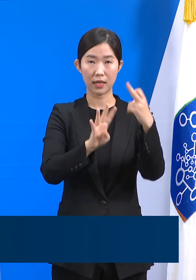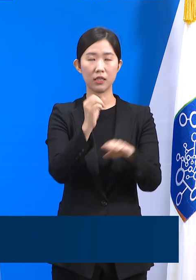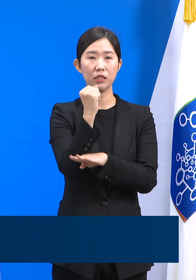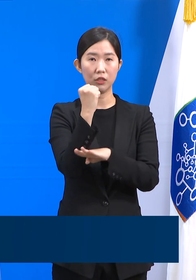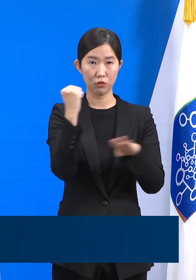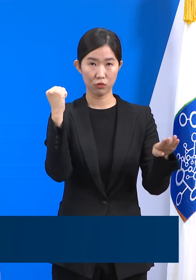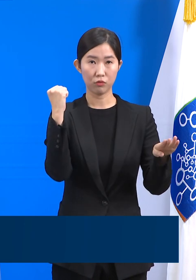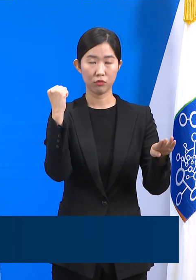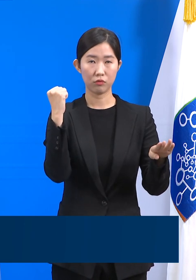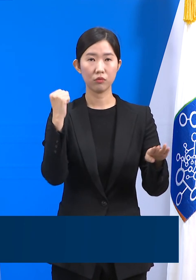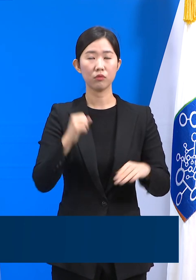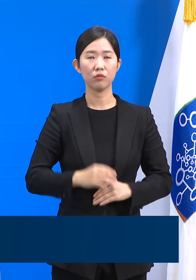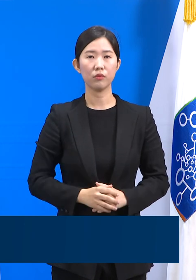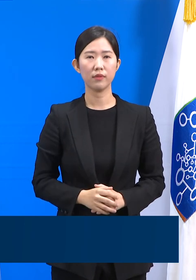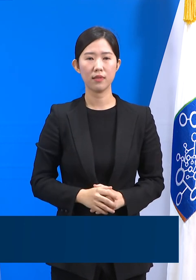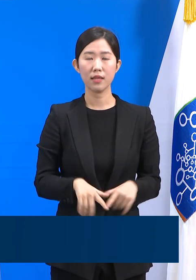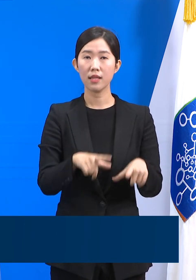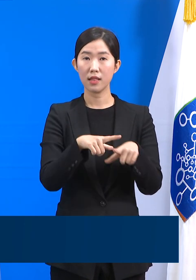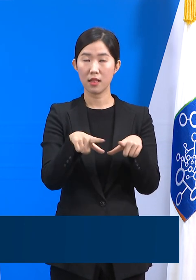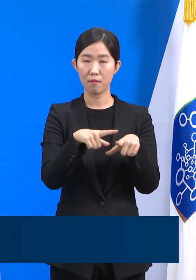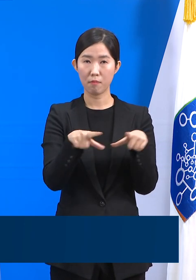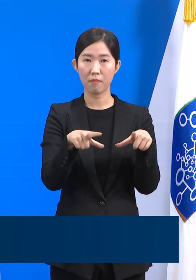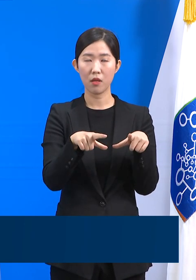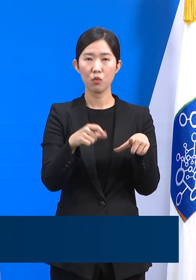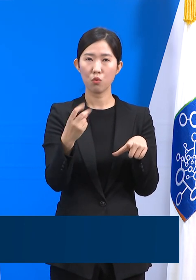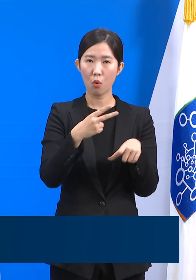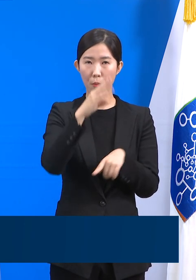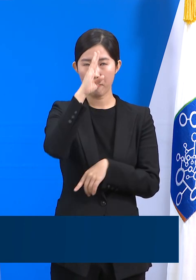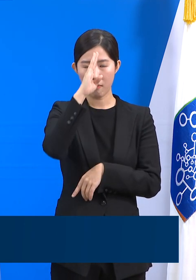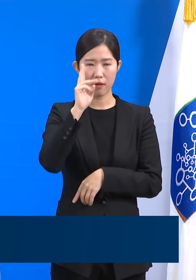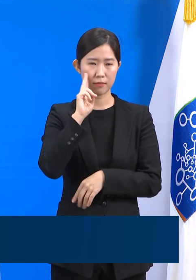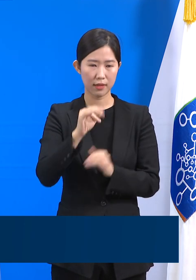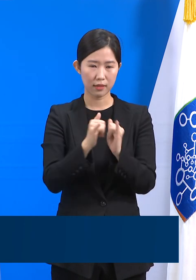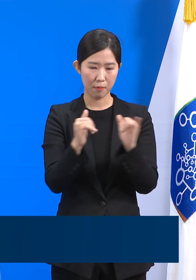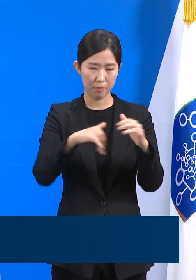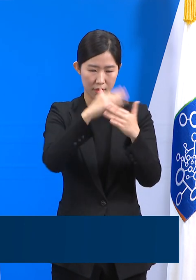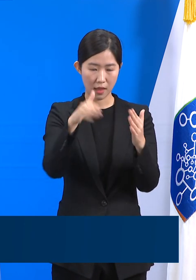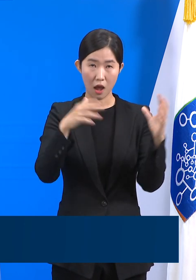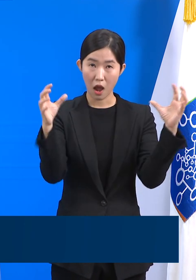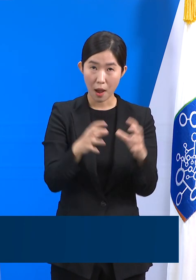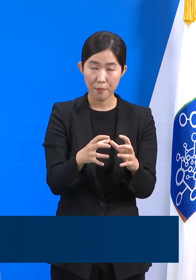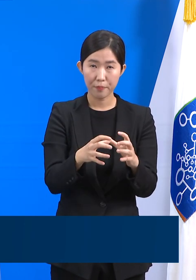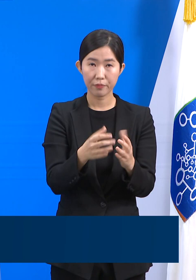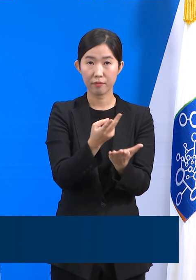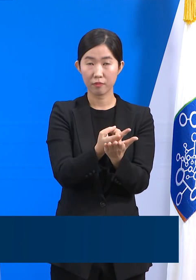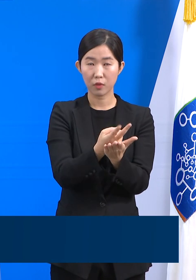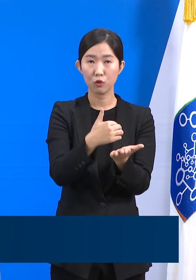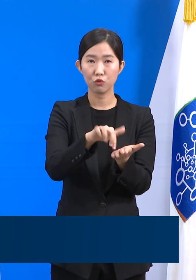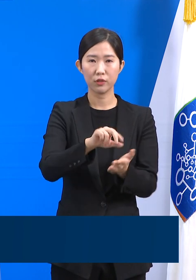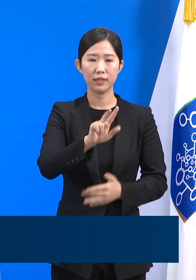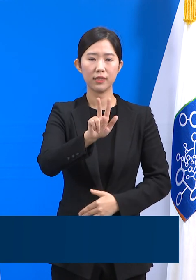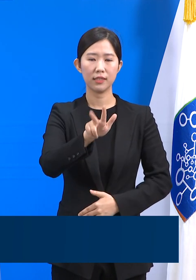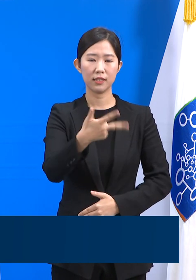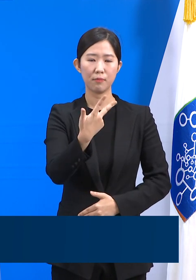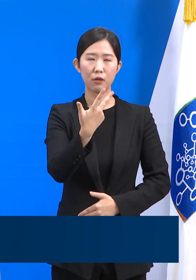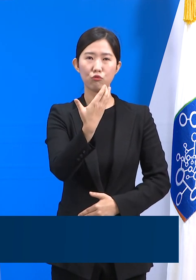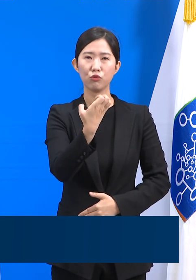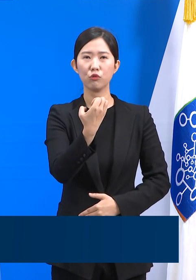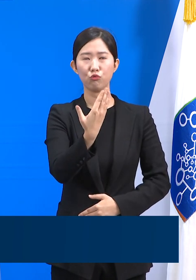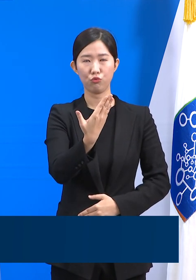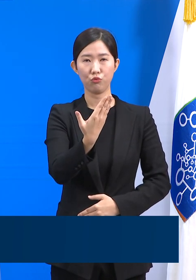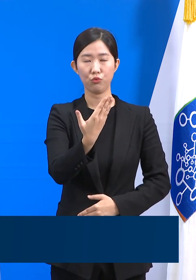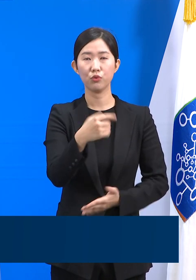일반, 중증 환자를 모두 포함한 도내 의료기관 확보 병상은 총 799개입니다.